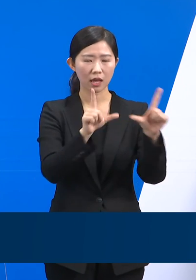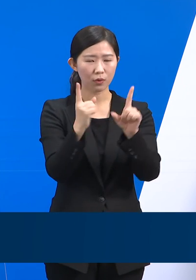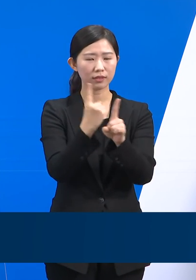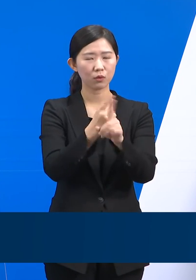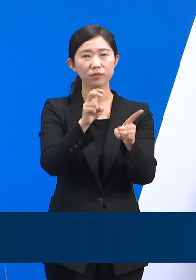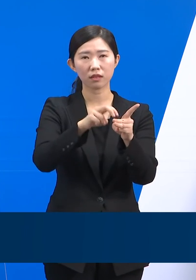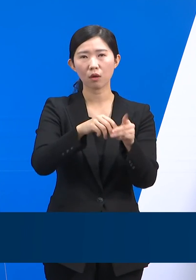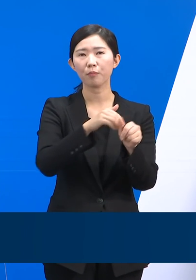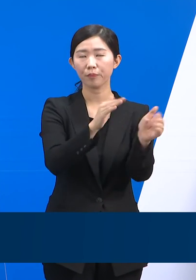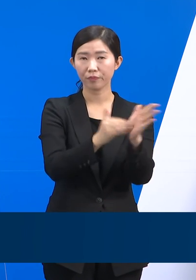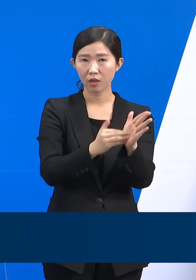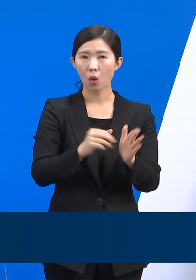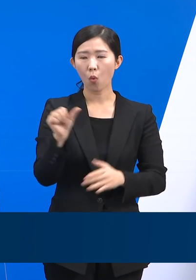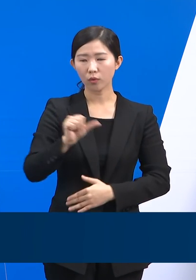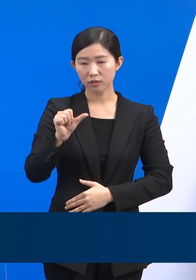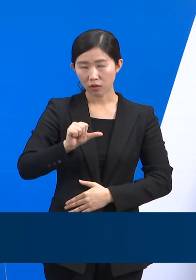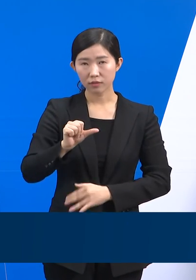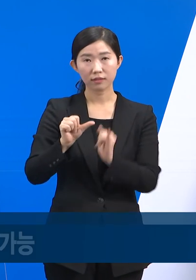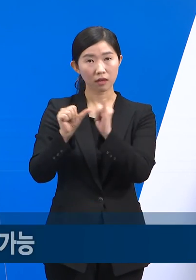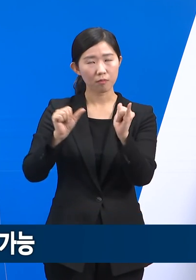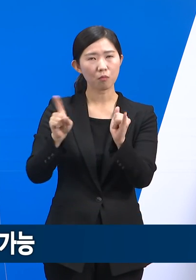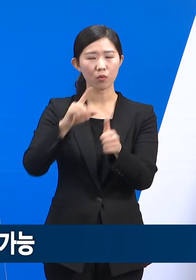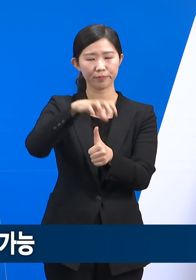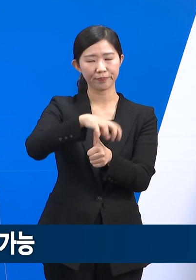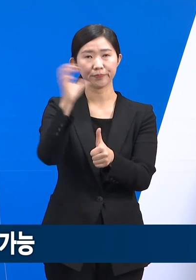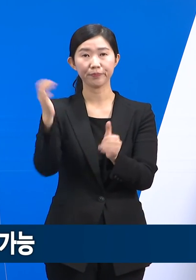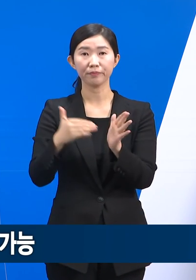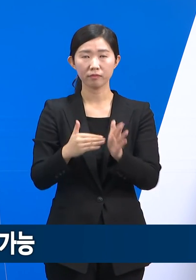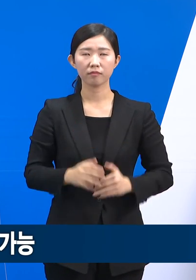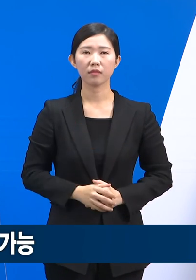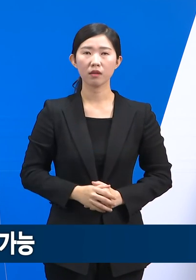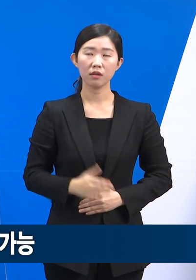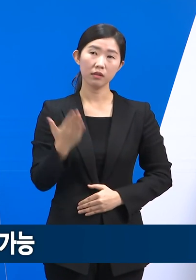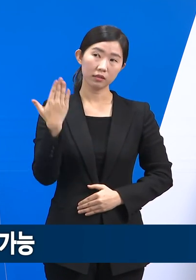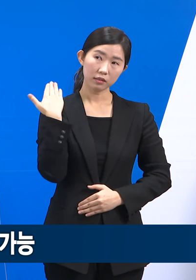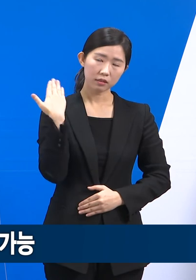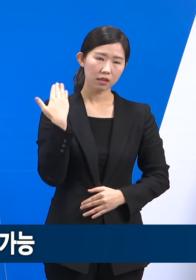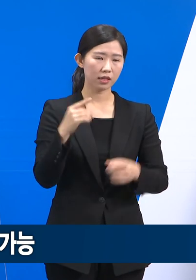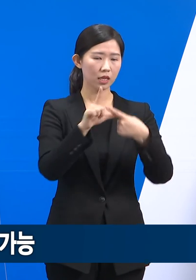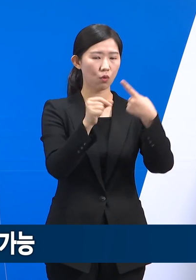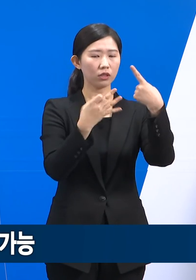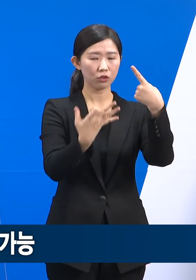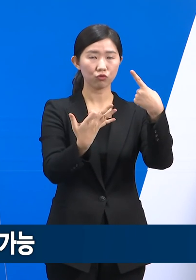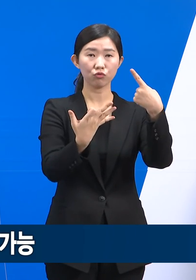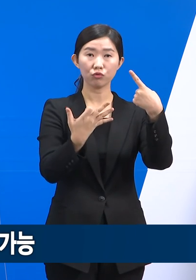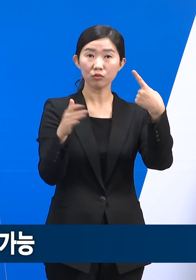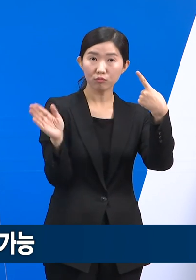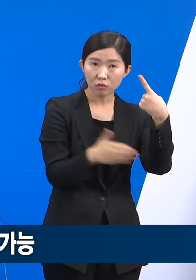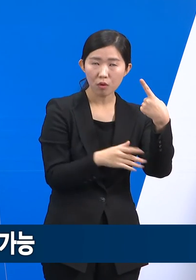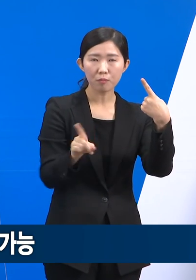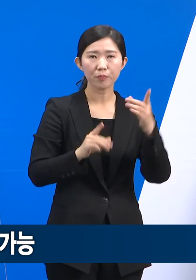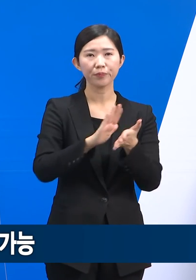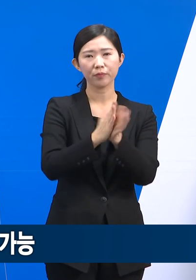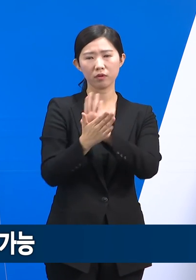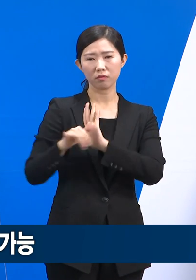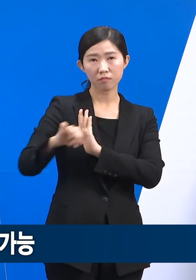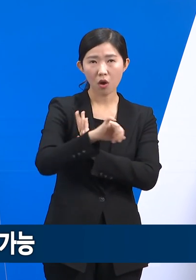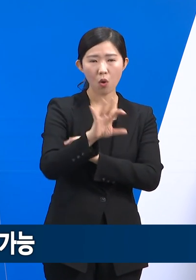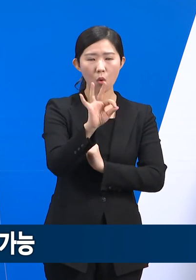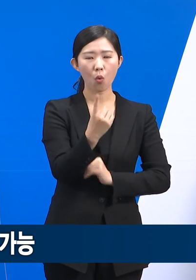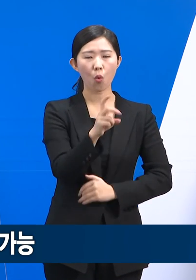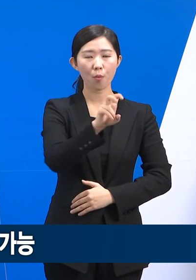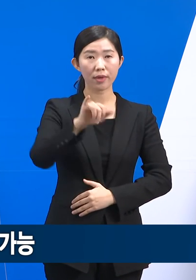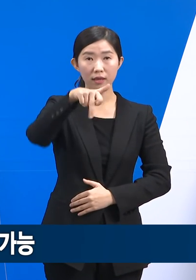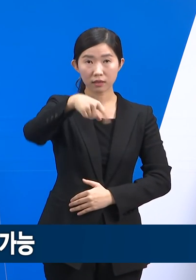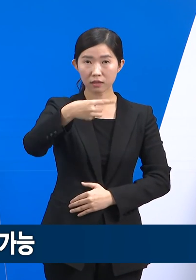,803명은 격리 해제되었습니다. 한편 지난 19일부터 오미크론 변인 확진자도 재택치료가 가능하게